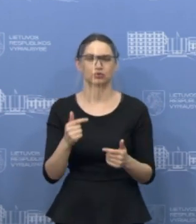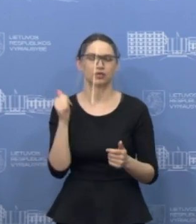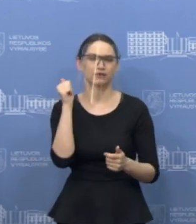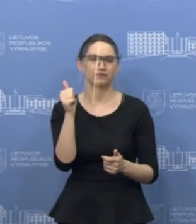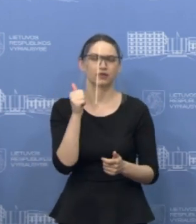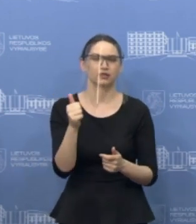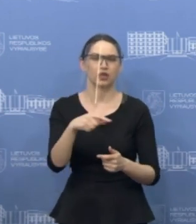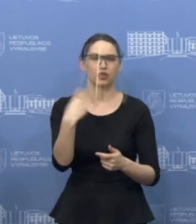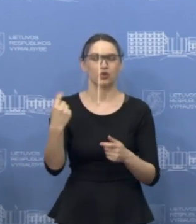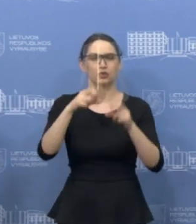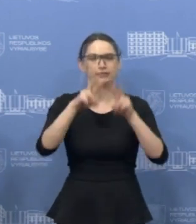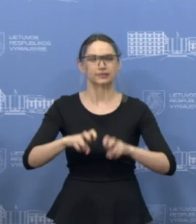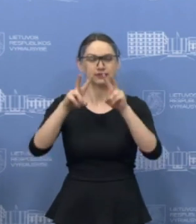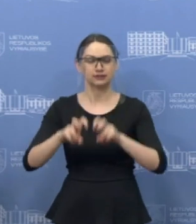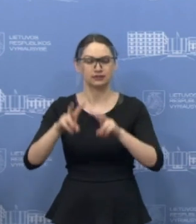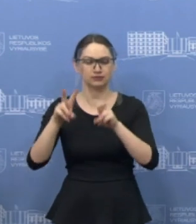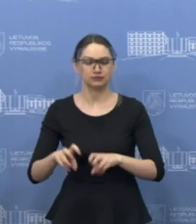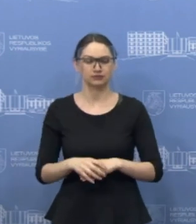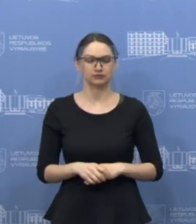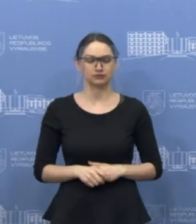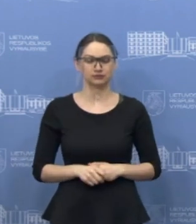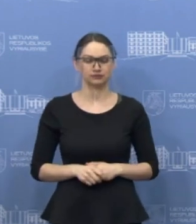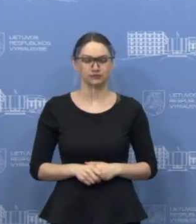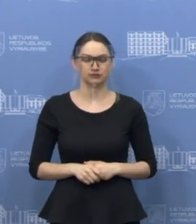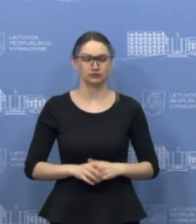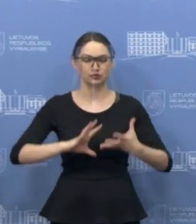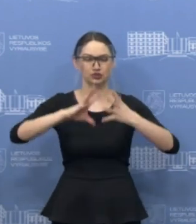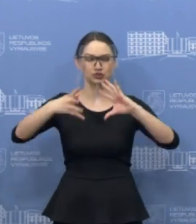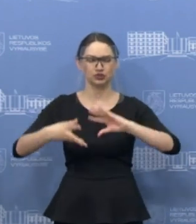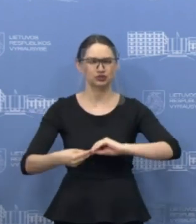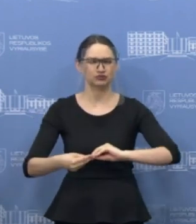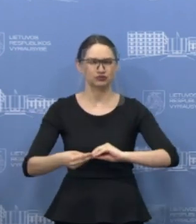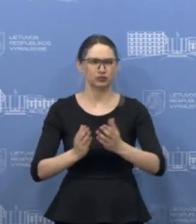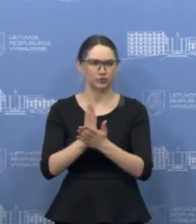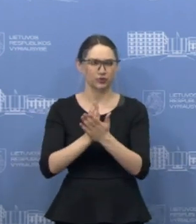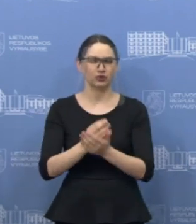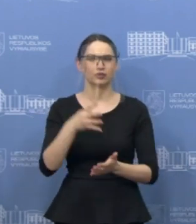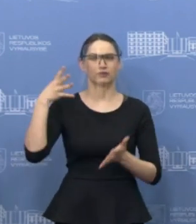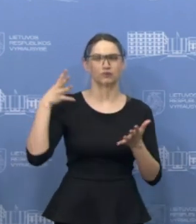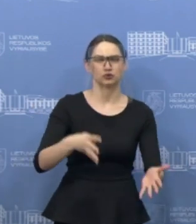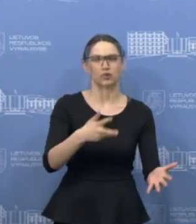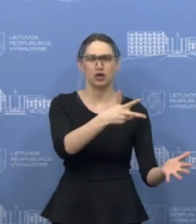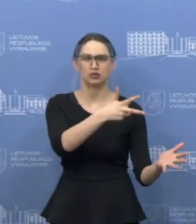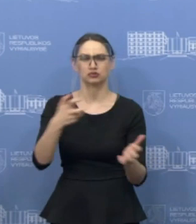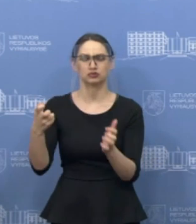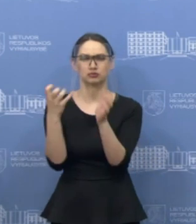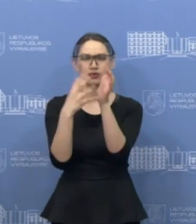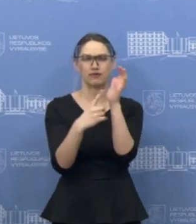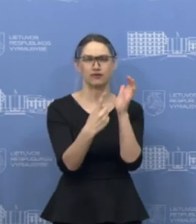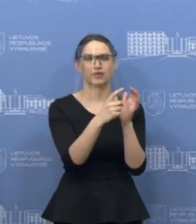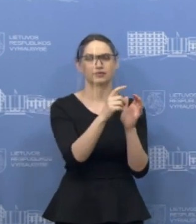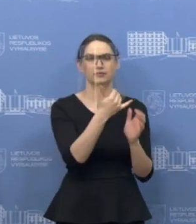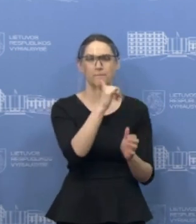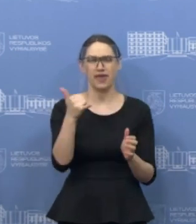apsukas ir plėsdami apimtis. Iš viso jau yra ištirta 9891